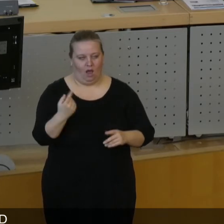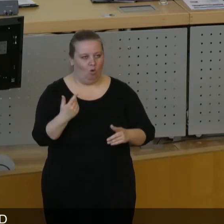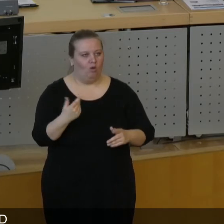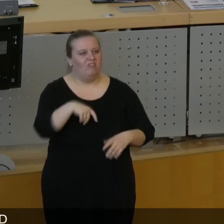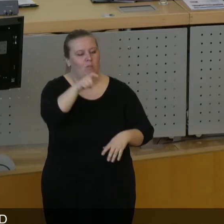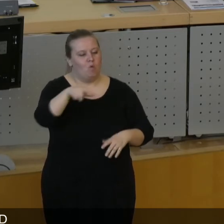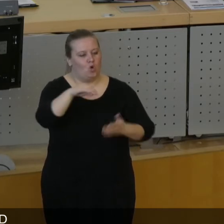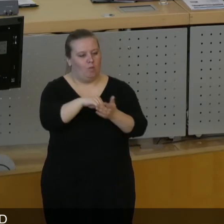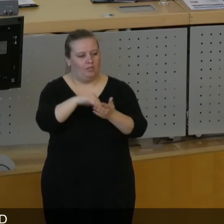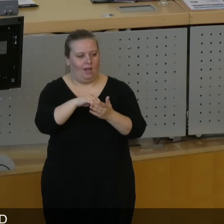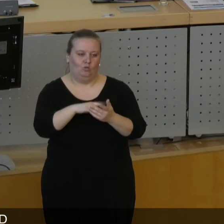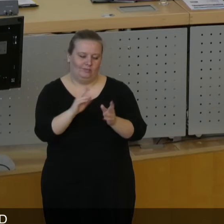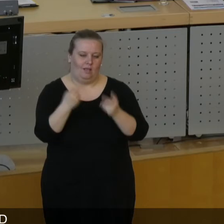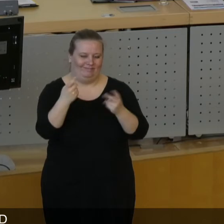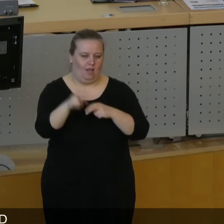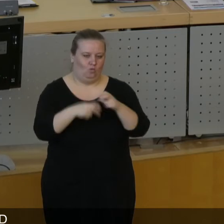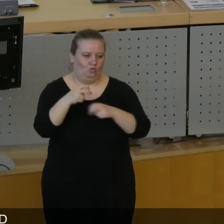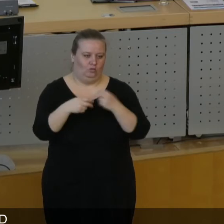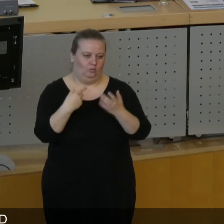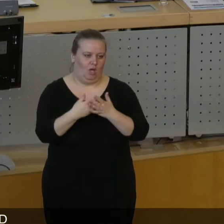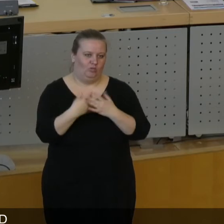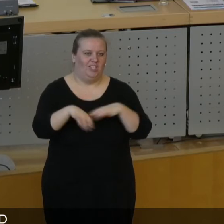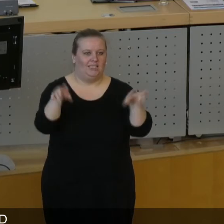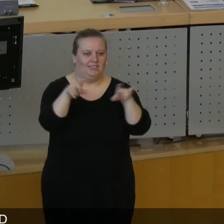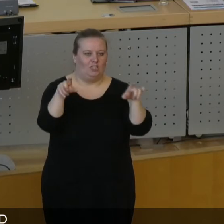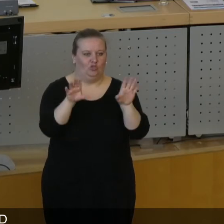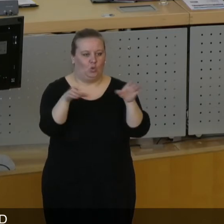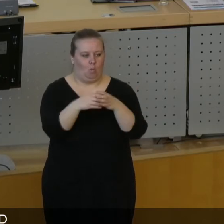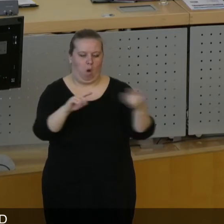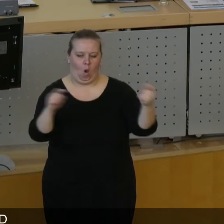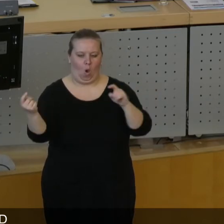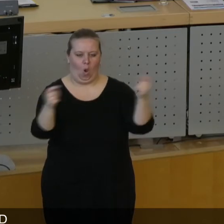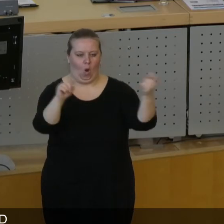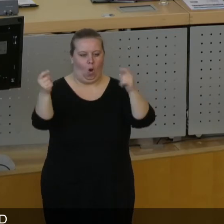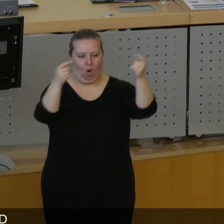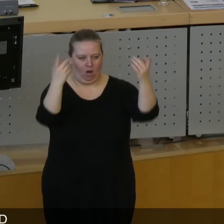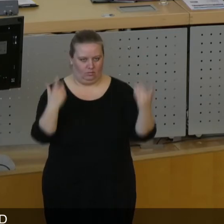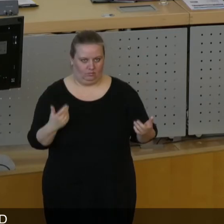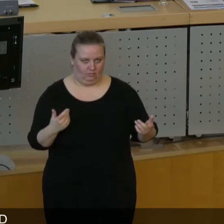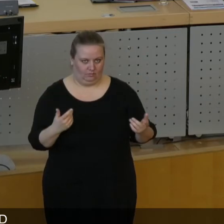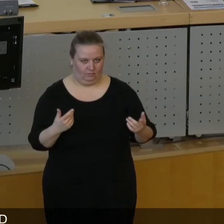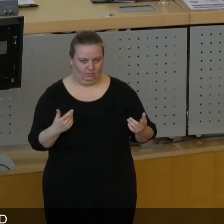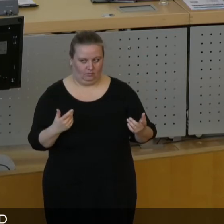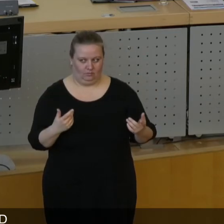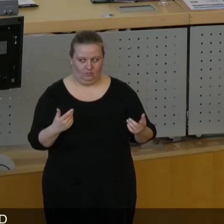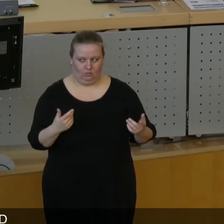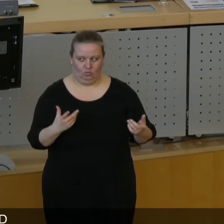Wort Bürgerbeteiligung als Deckmäntelchen nutzen, um gesellschaftliche Gruppen gegeneinander aufzuhetzen. Und